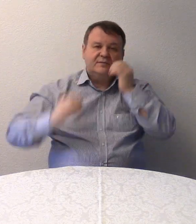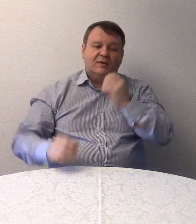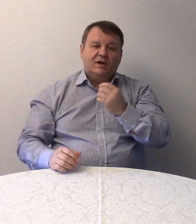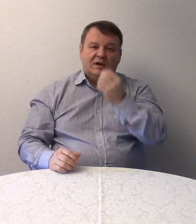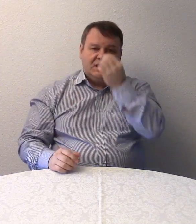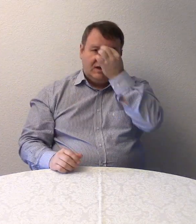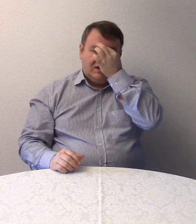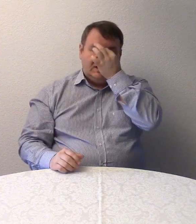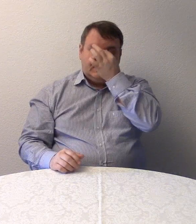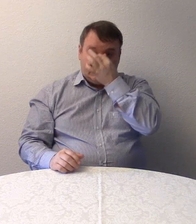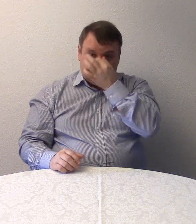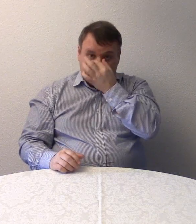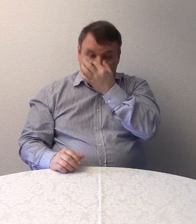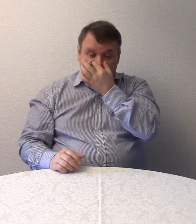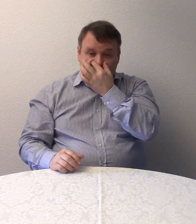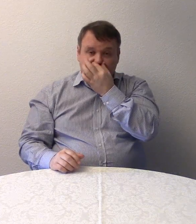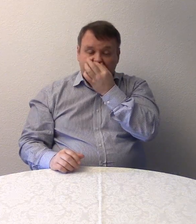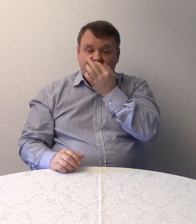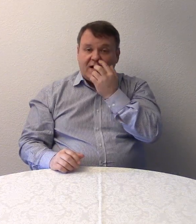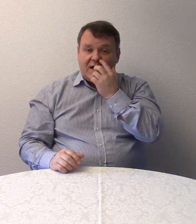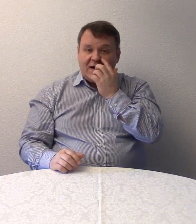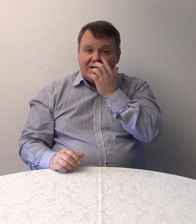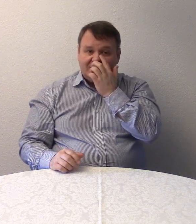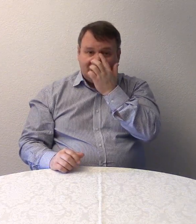Das ist die Nase.